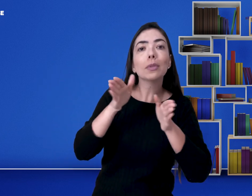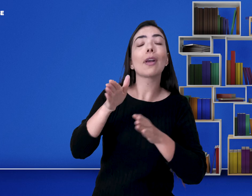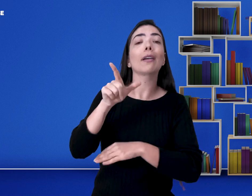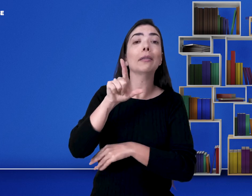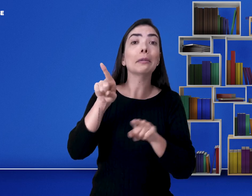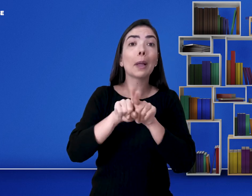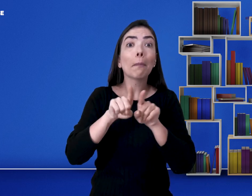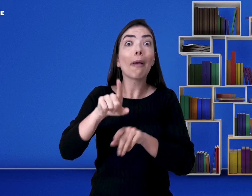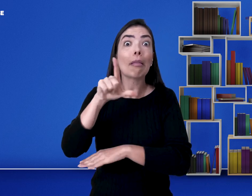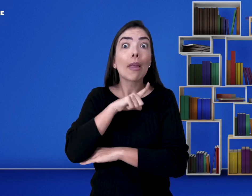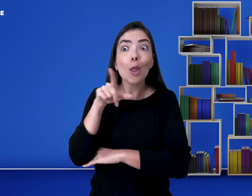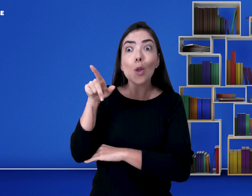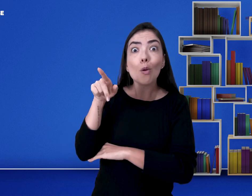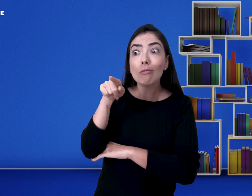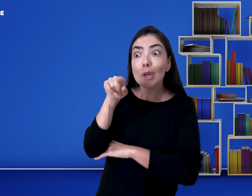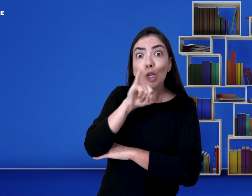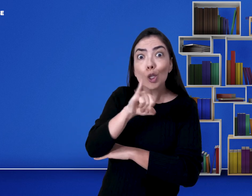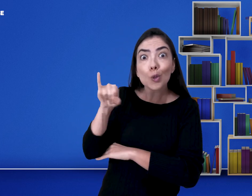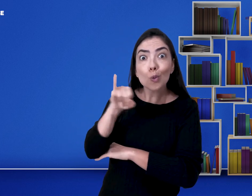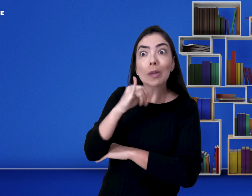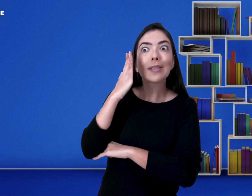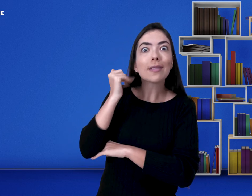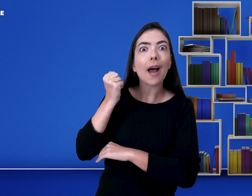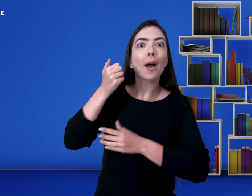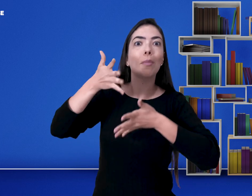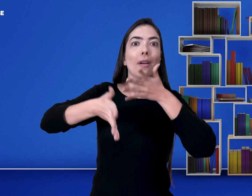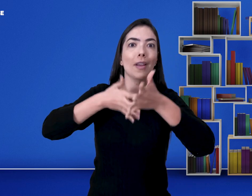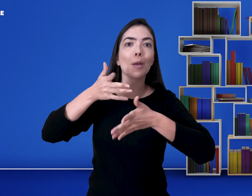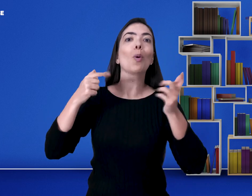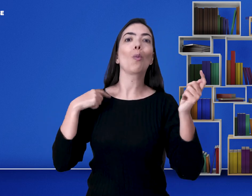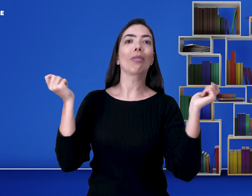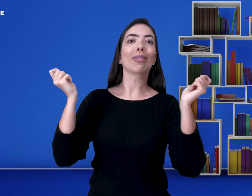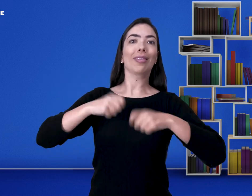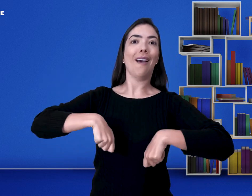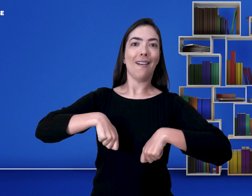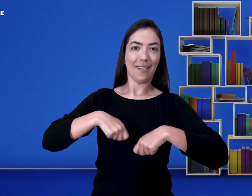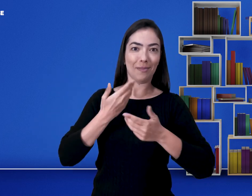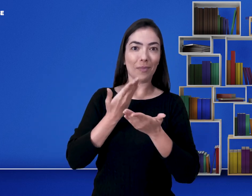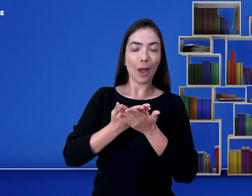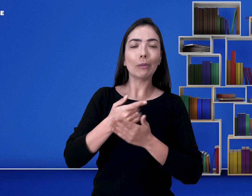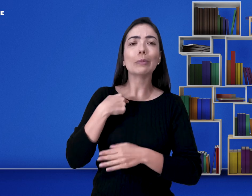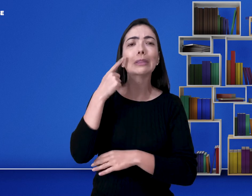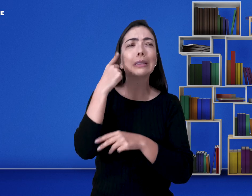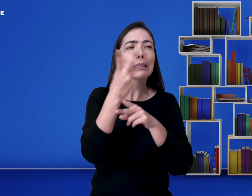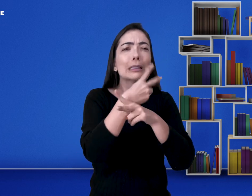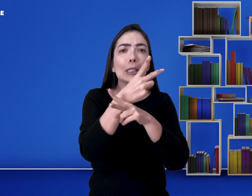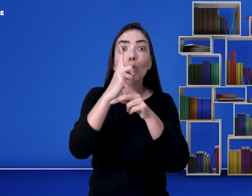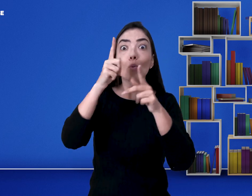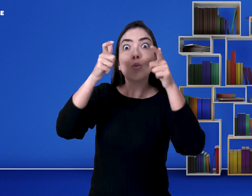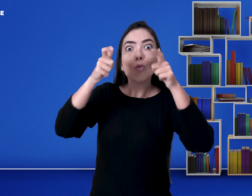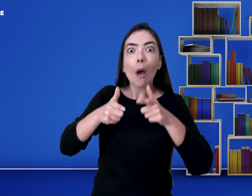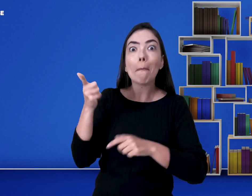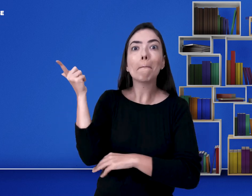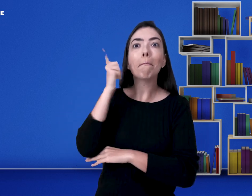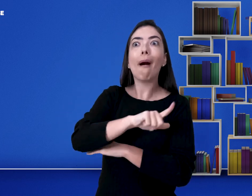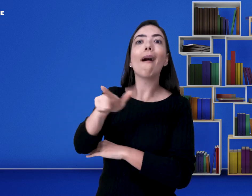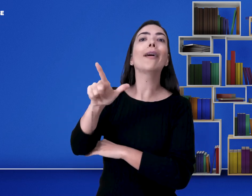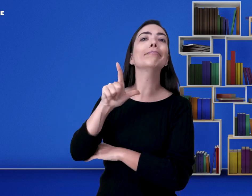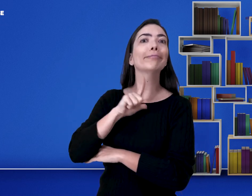acessível e que tenha um instrutor que saiba libras, para que eu seja capaz de aprender realmente. E